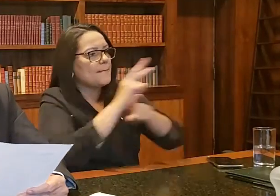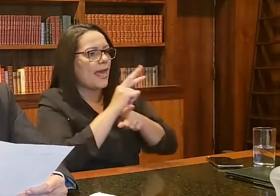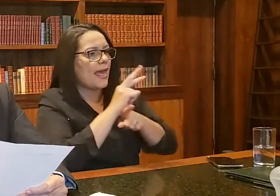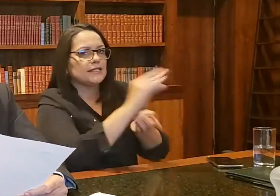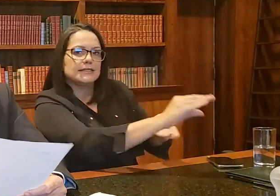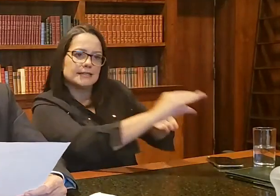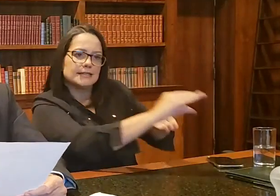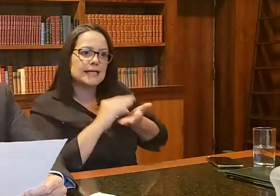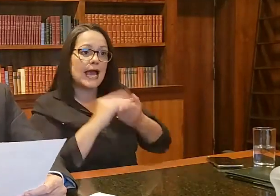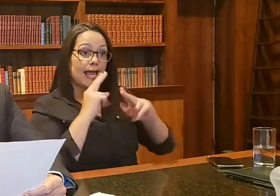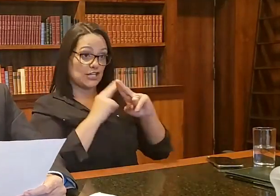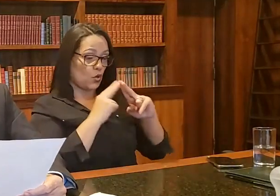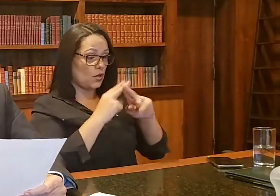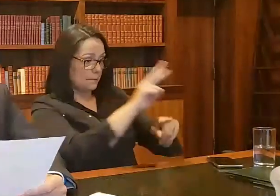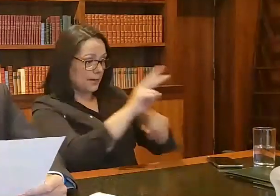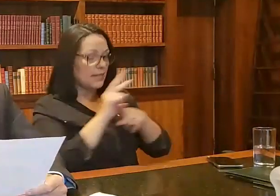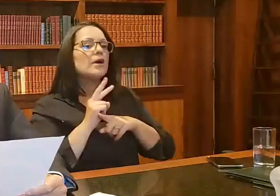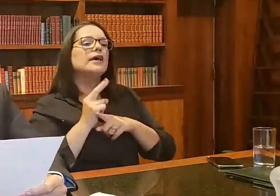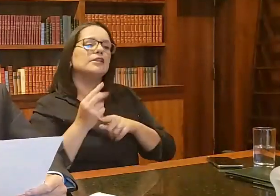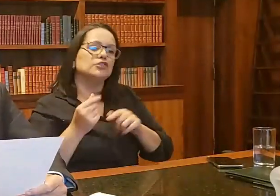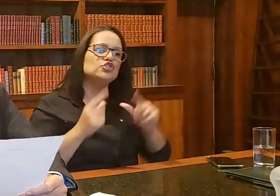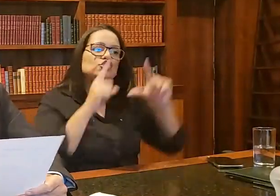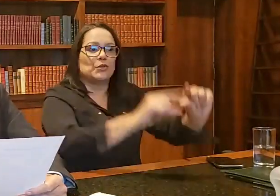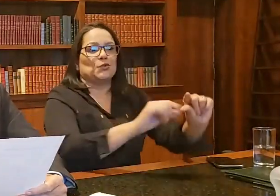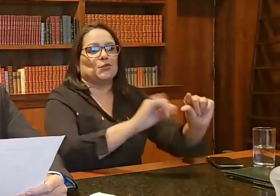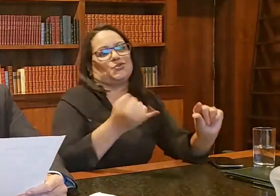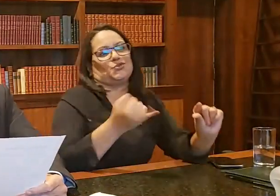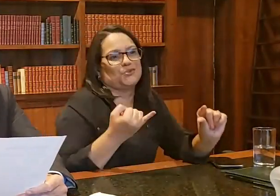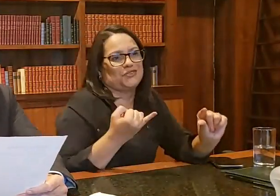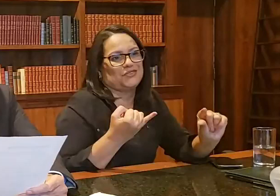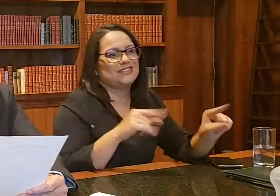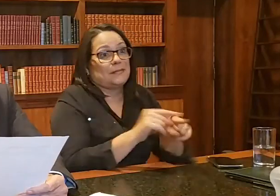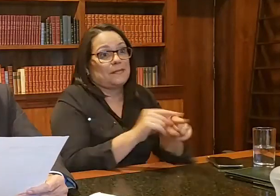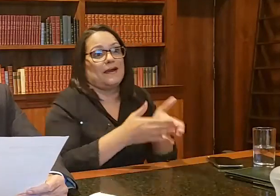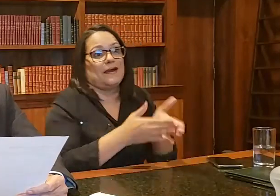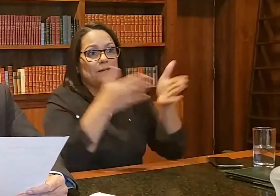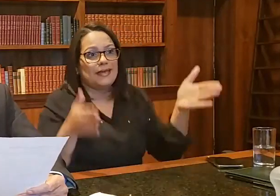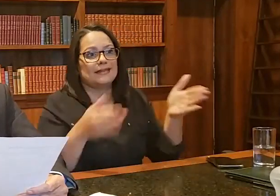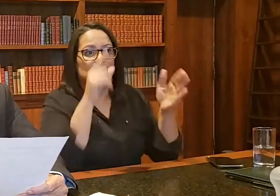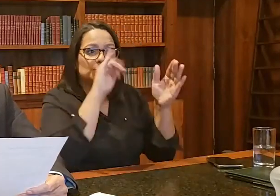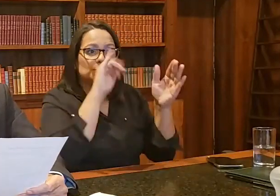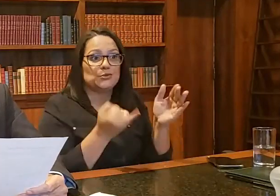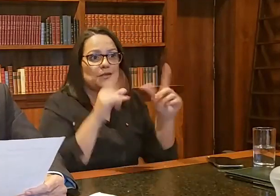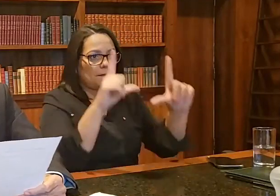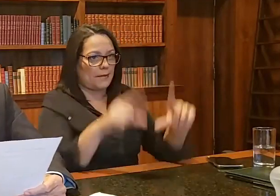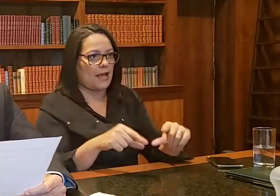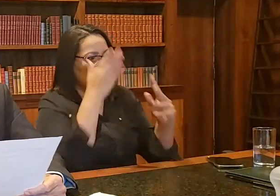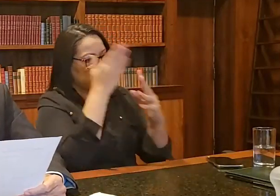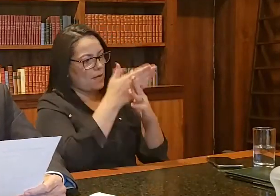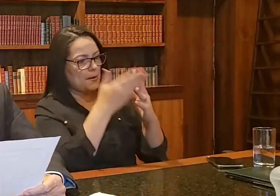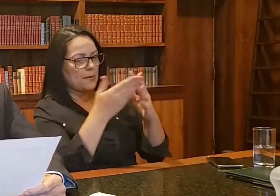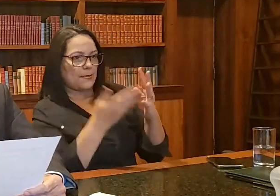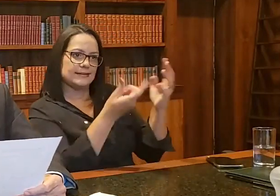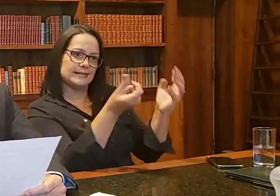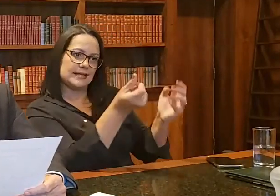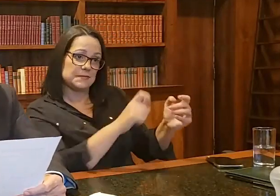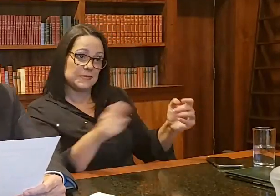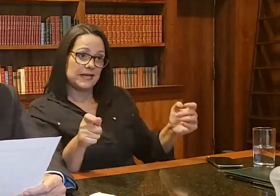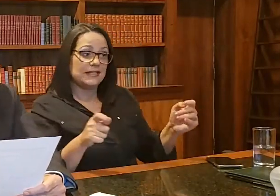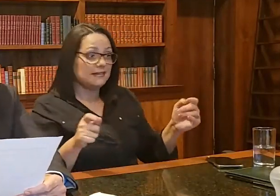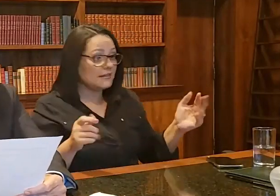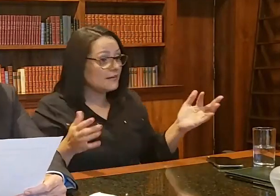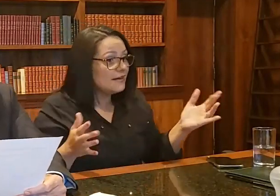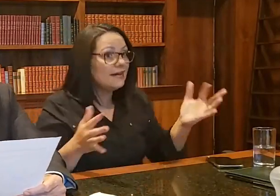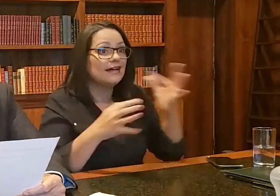e também criou uma nova linha de crédito com carência de seis meses com juros bastante baixo. e esses bilhões que